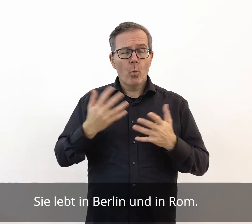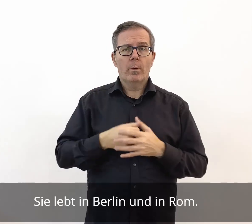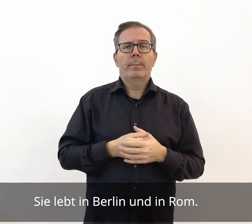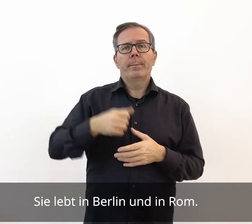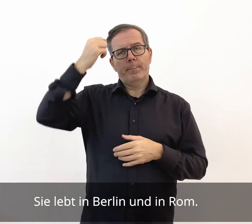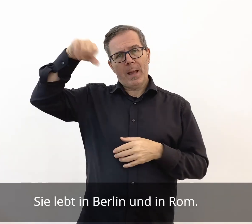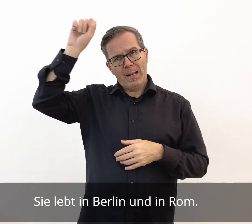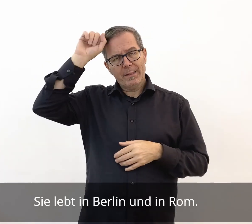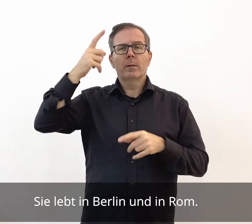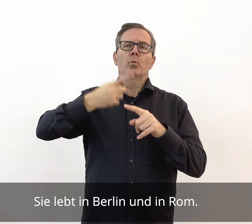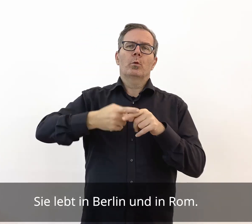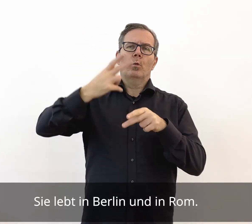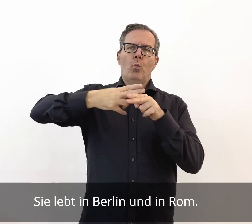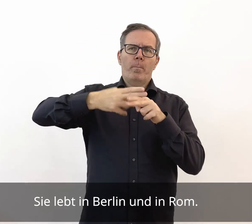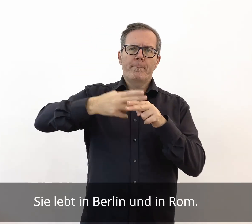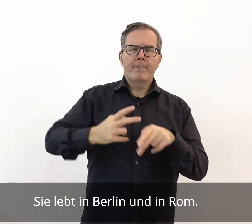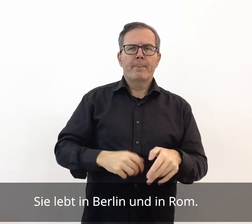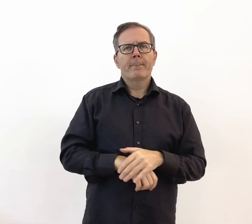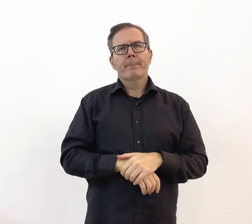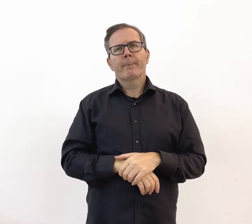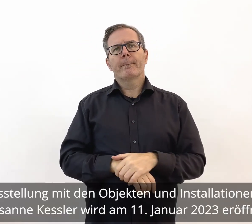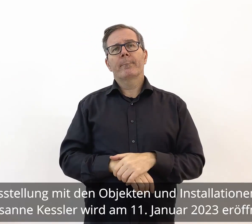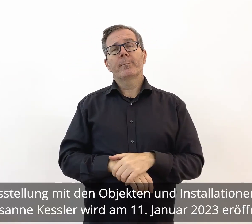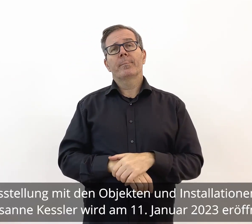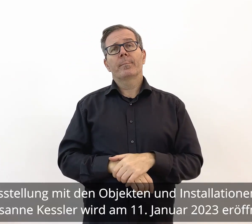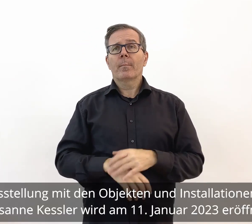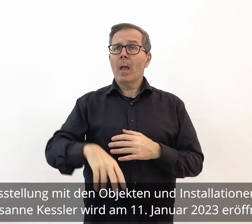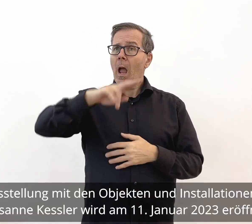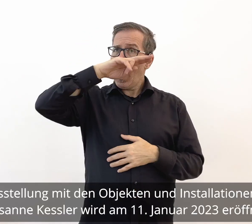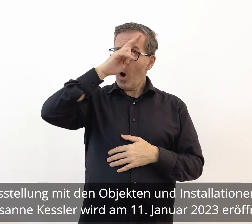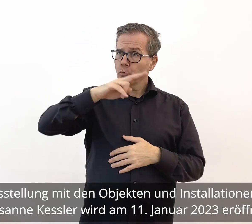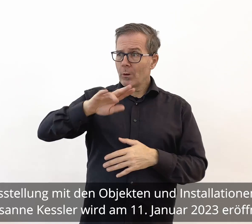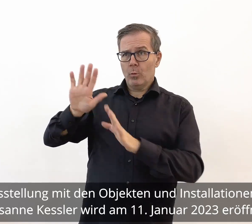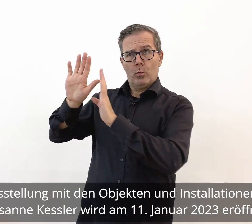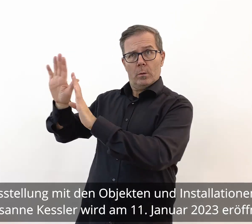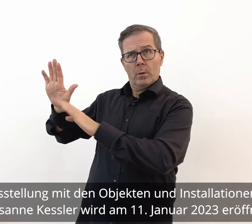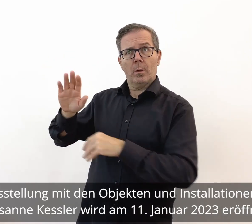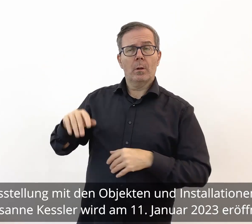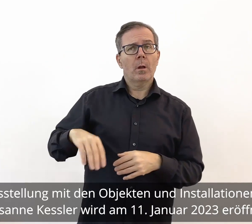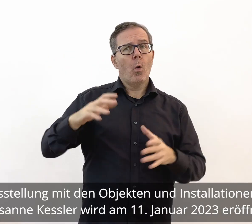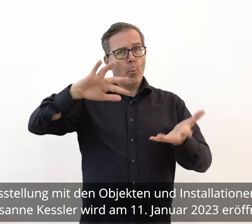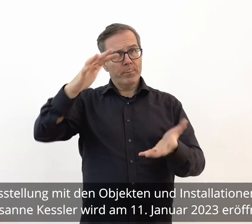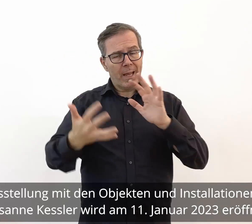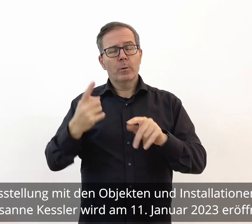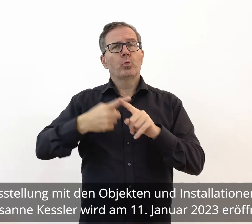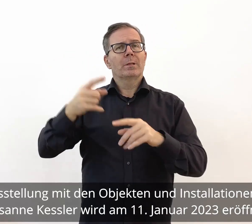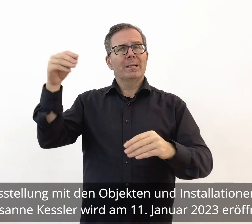Berlin und in Rom. Die Ausstellung mit den Objekten und Installationen von Susanne